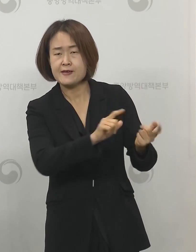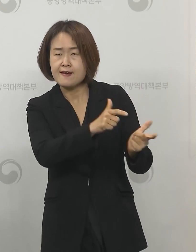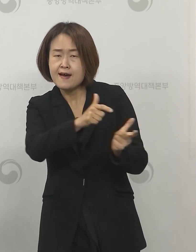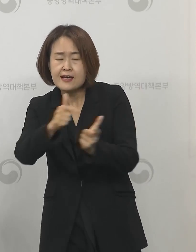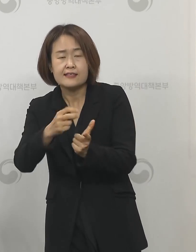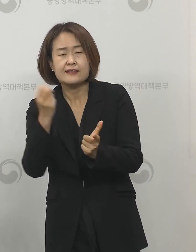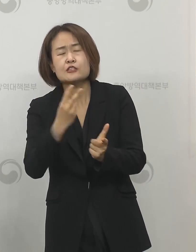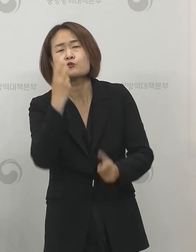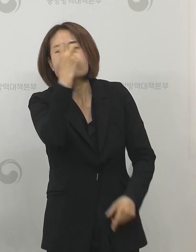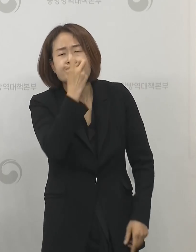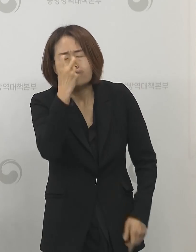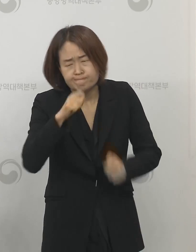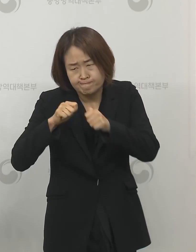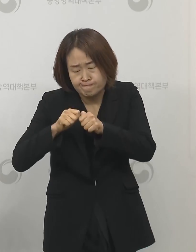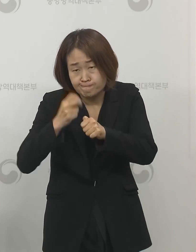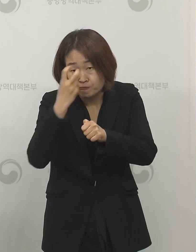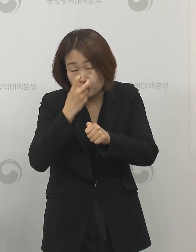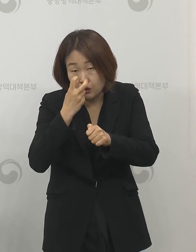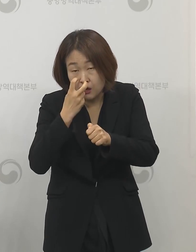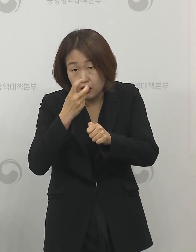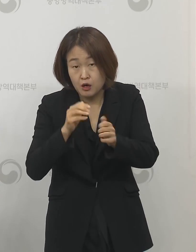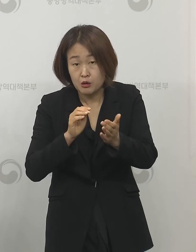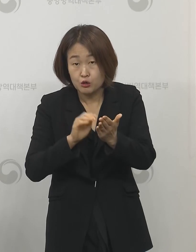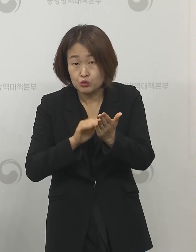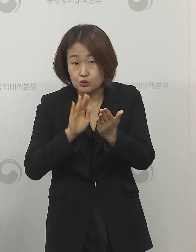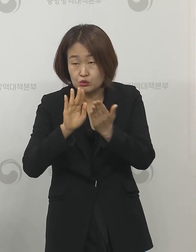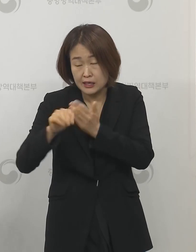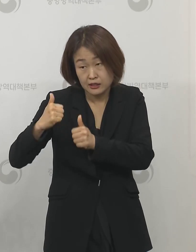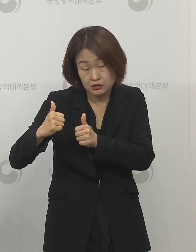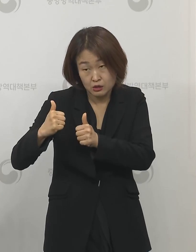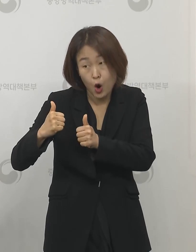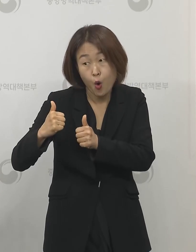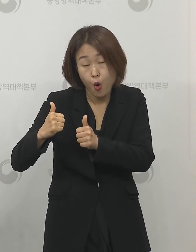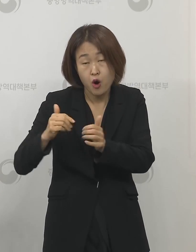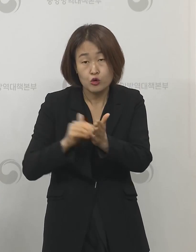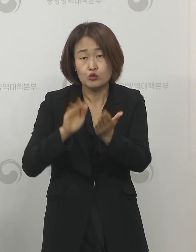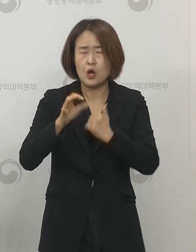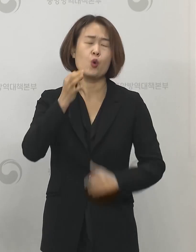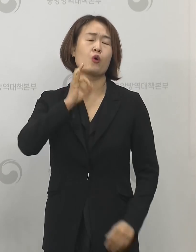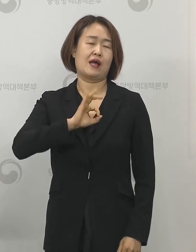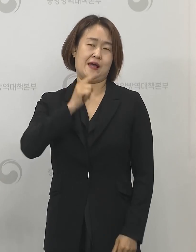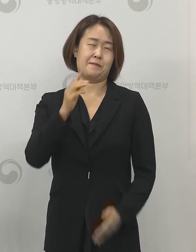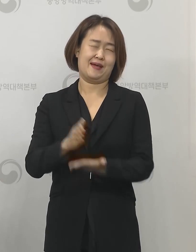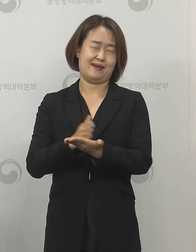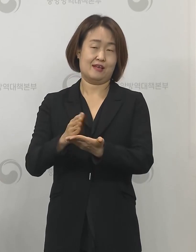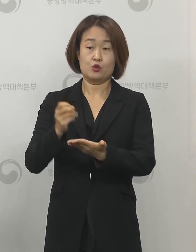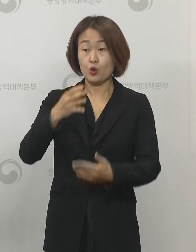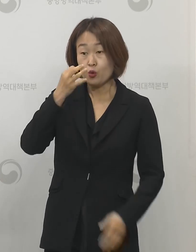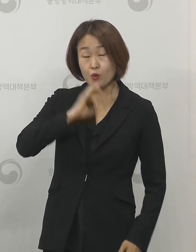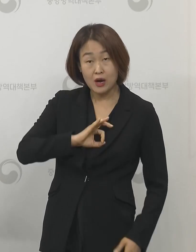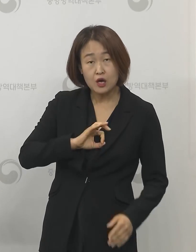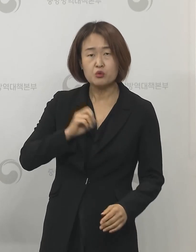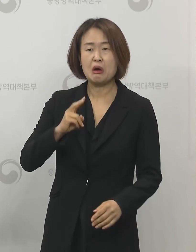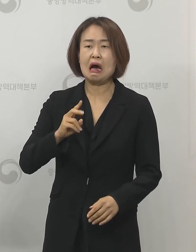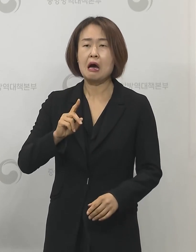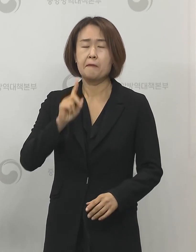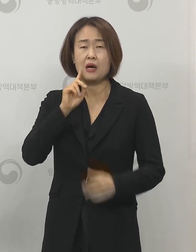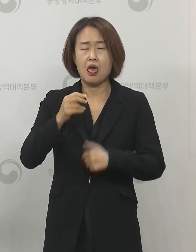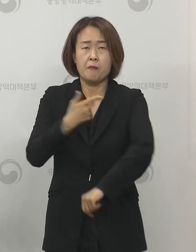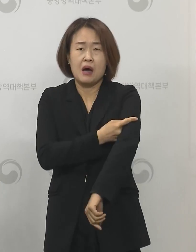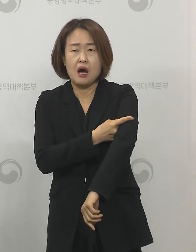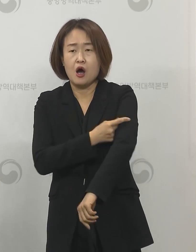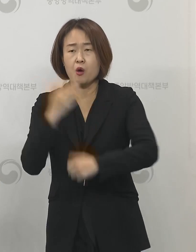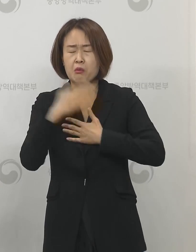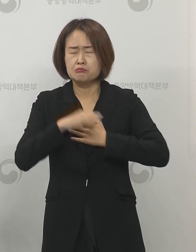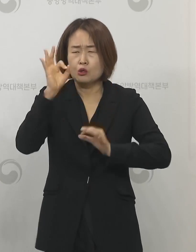조사를 해야 임상적인 효과를 판단할 수가 있고 또 효과뿐만이 아니라 부작용에 대한